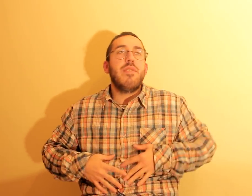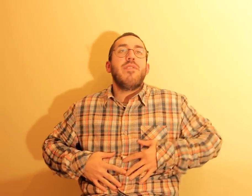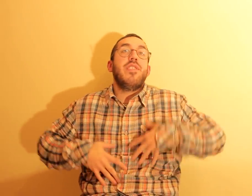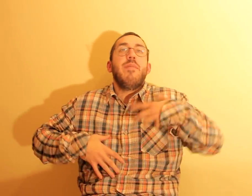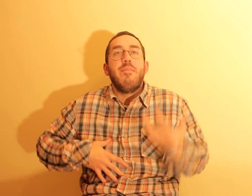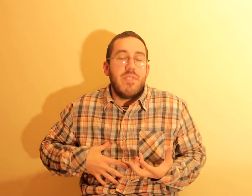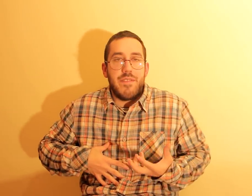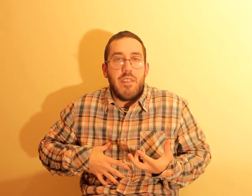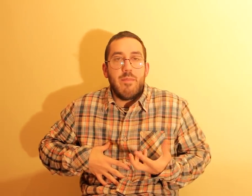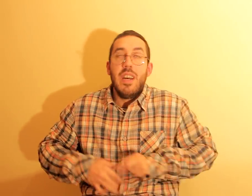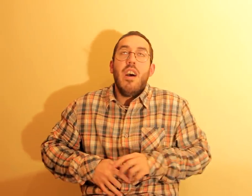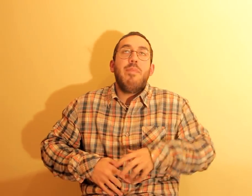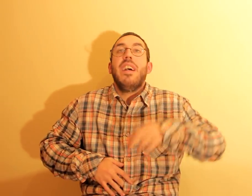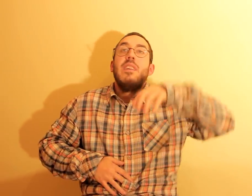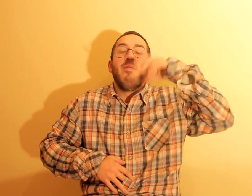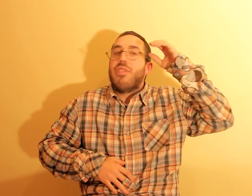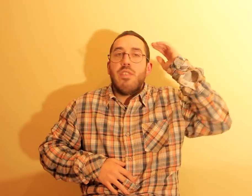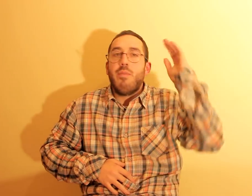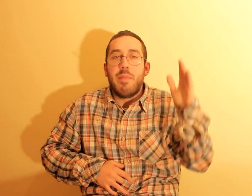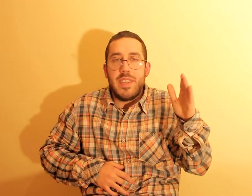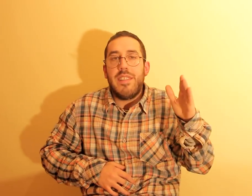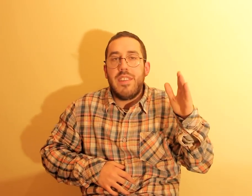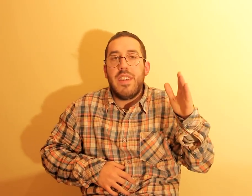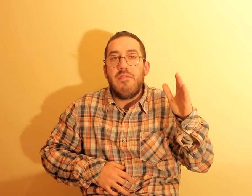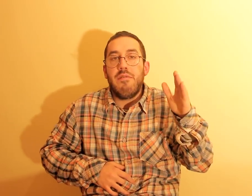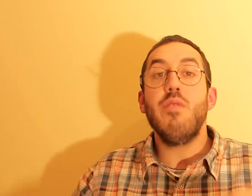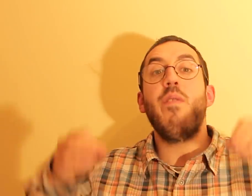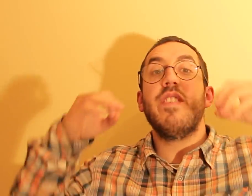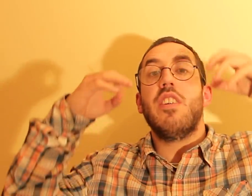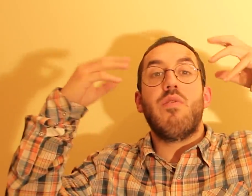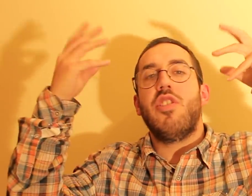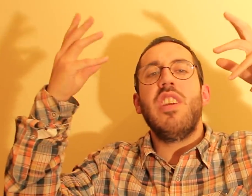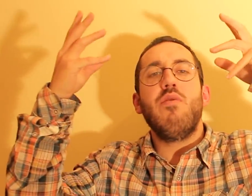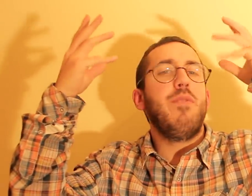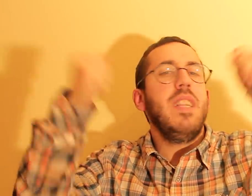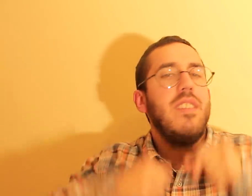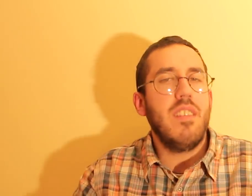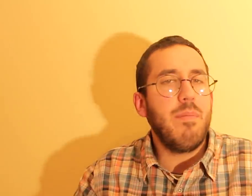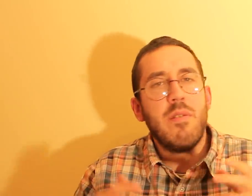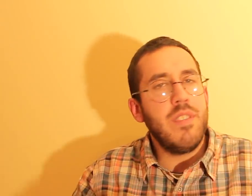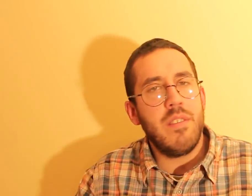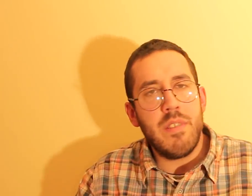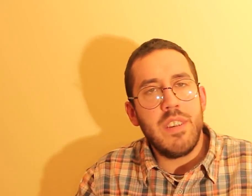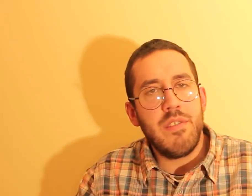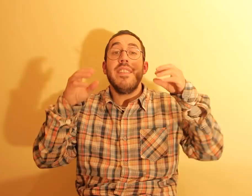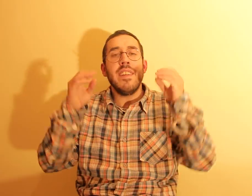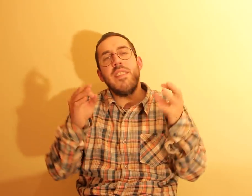se vocês tiverem muita fome, opá, vão ser no bom pensar direito, e no bom fazer as coisas em 2019, em condições. Tentem